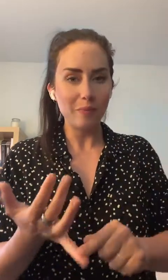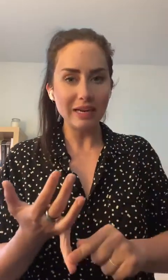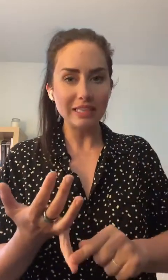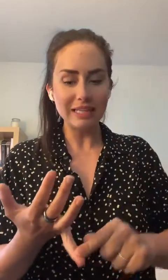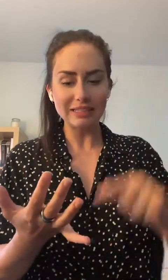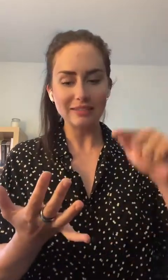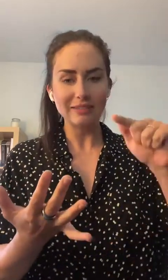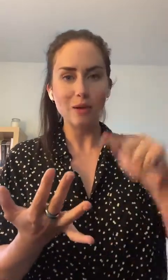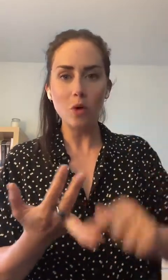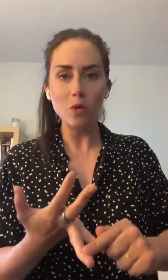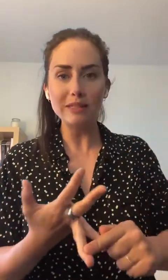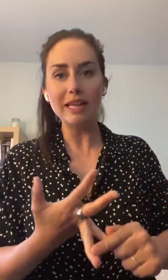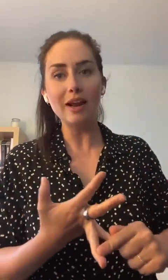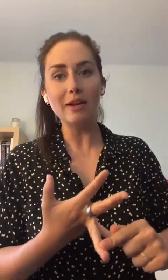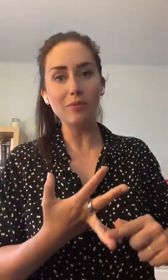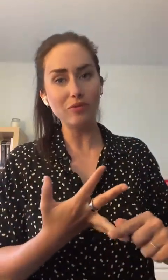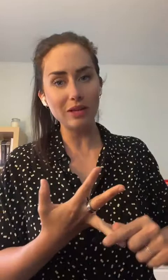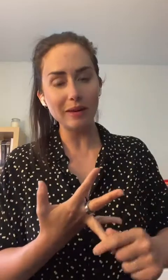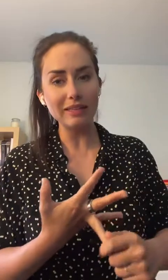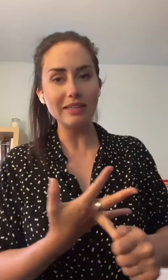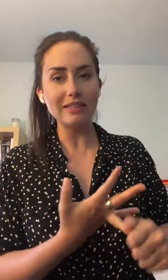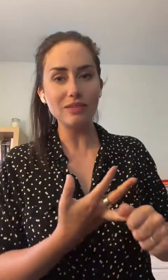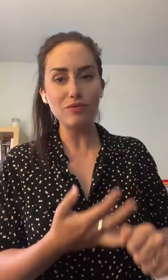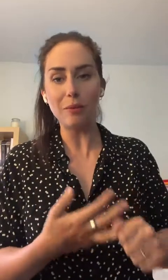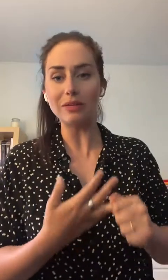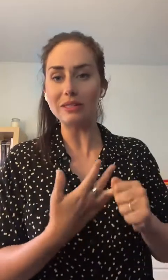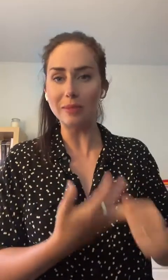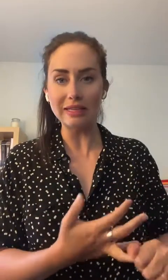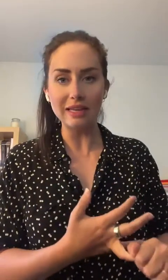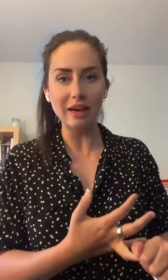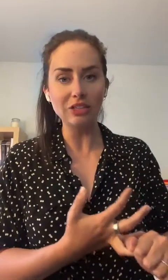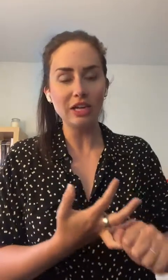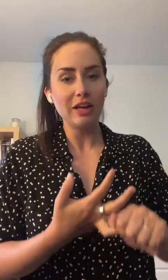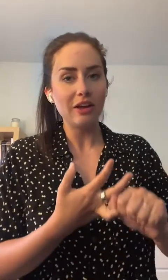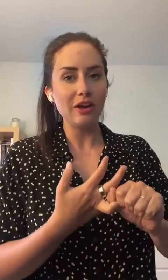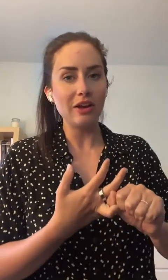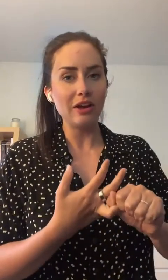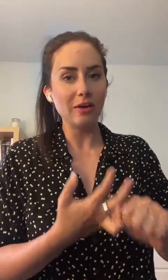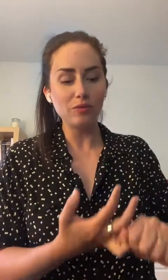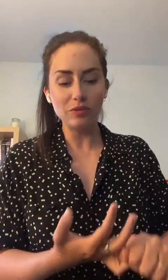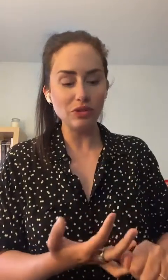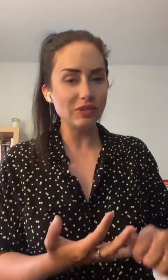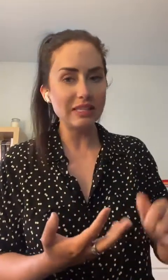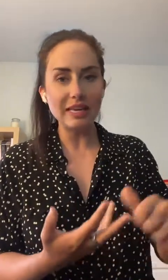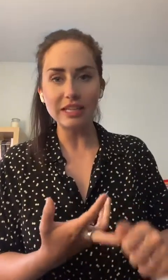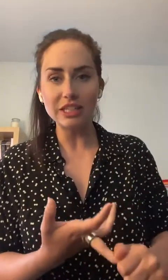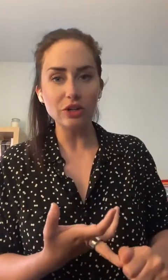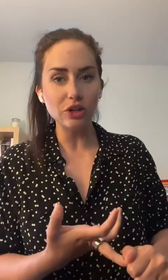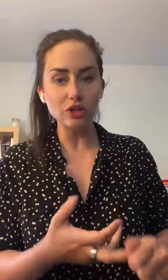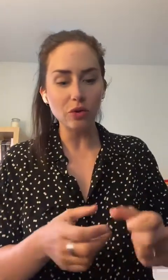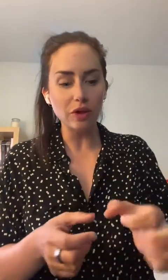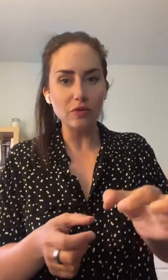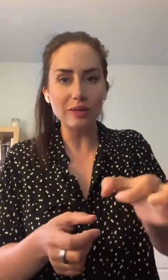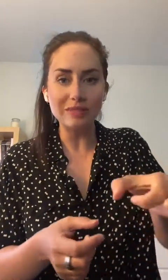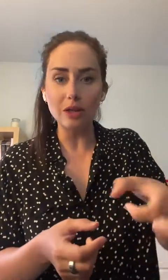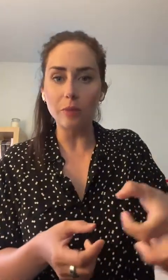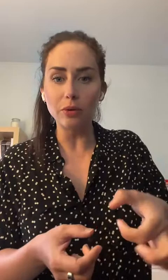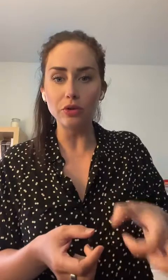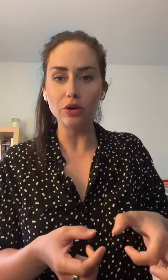pas de lingettes au micellaire pour vous démaquiller si vous portez du maquillage. Vous pouvez utiliser des lingettes de coton, les petits tampons de